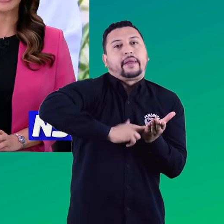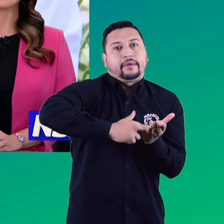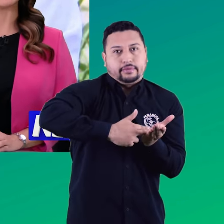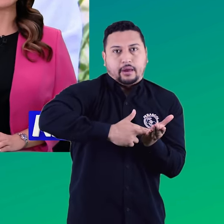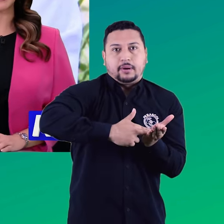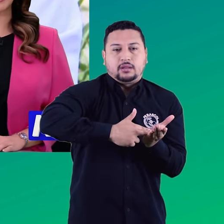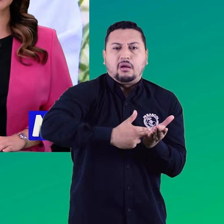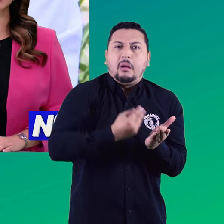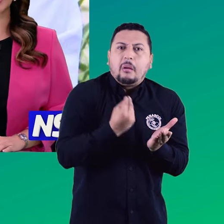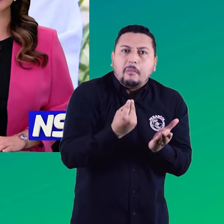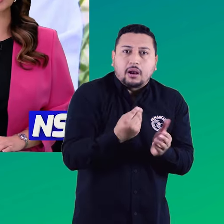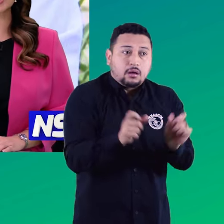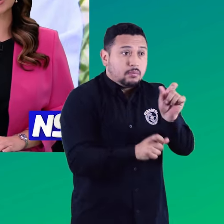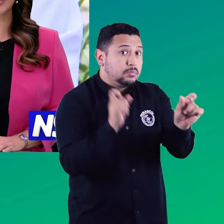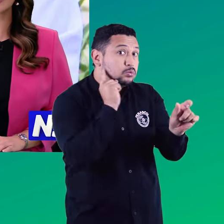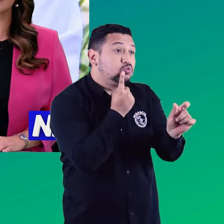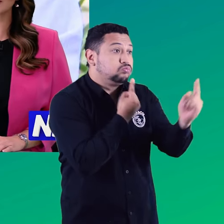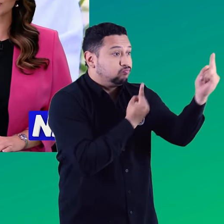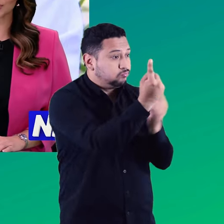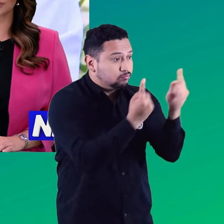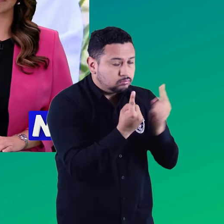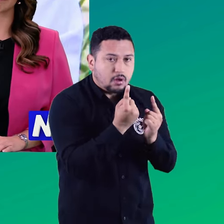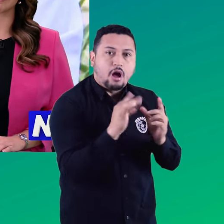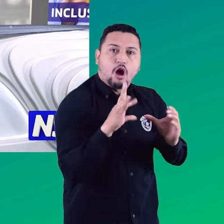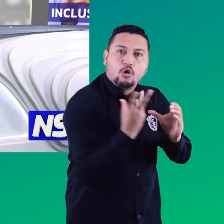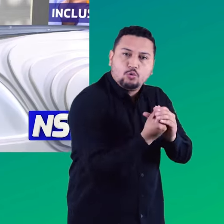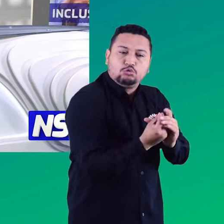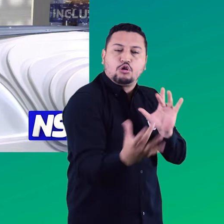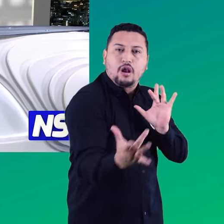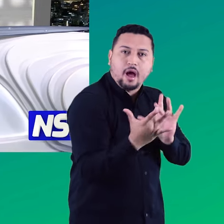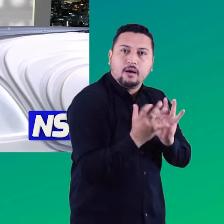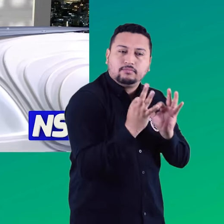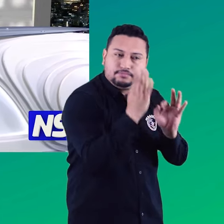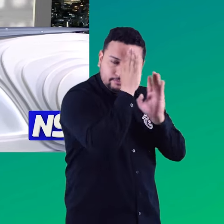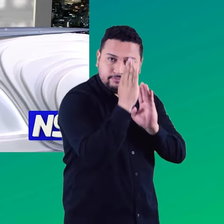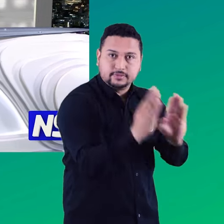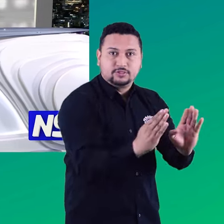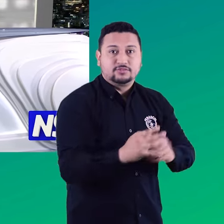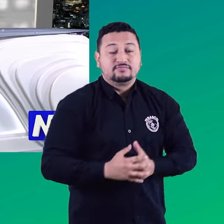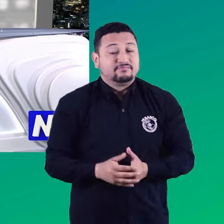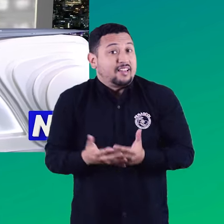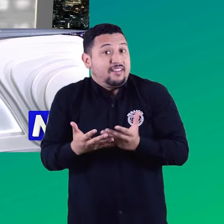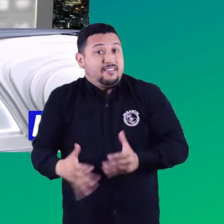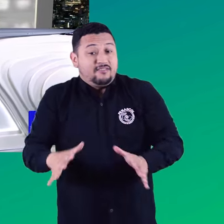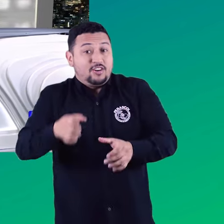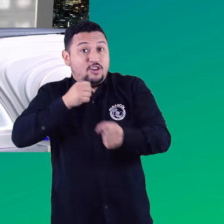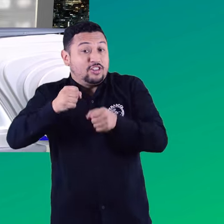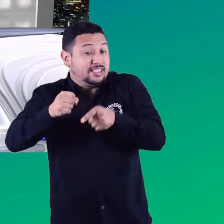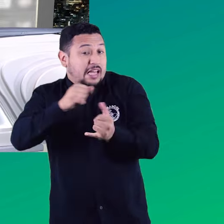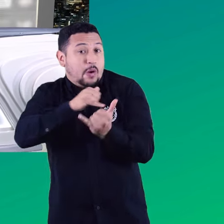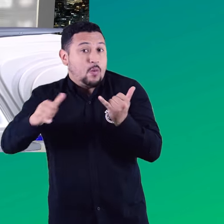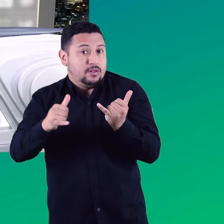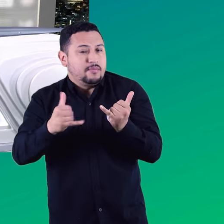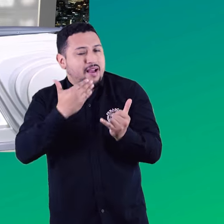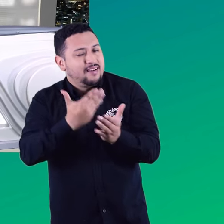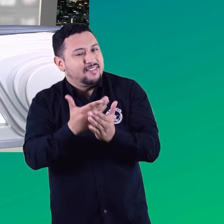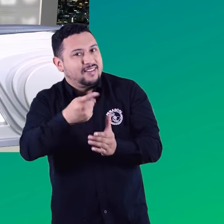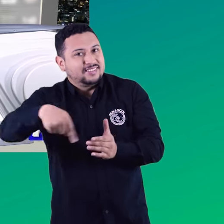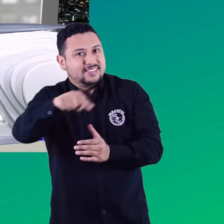garantizarles su atención e inclusión. Pues con esta buena noticia, Carol, nos despedimos por hoy. Gracias por acompañarnos. Los